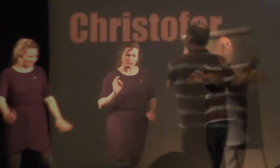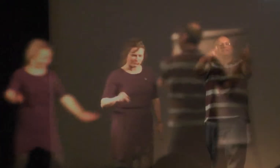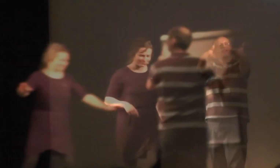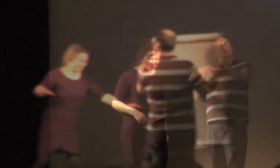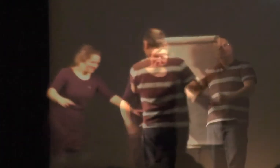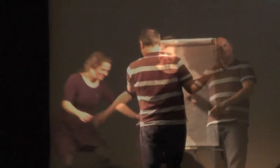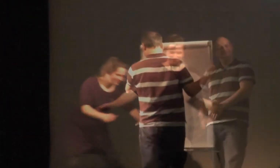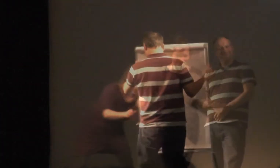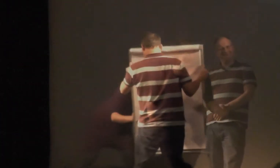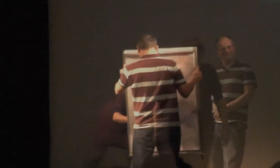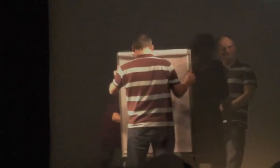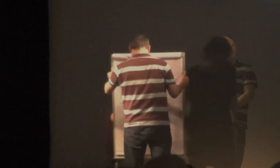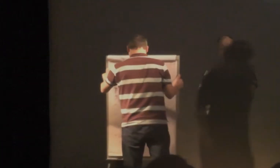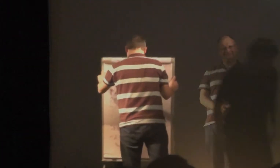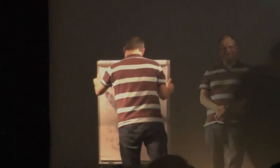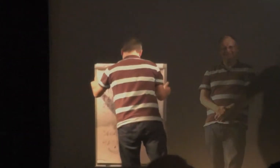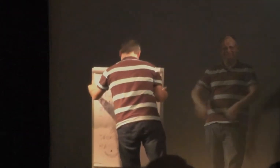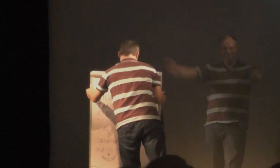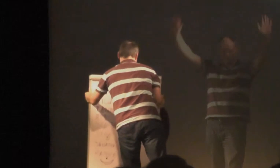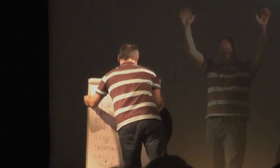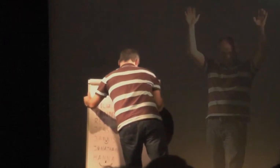Okay, prima. Raphael. Der zweite Slammer. Komm bitte auf die Bühne.